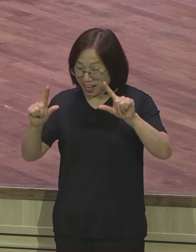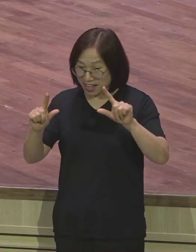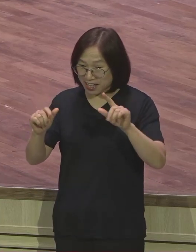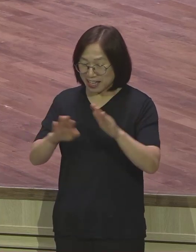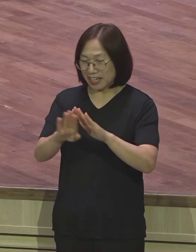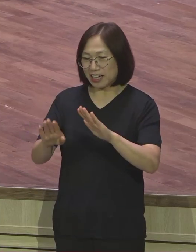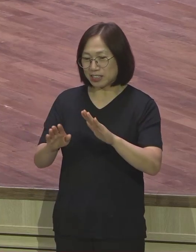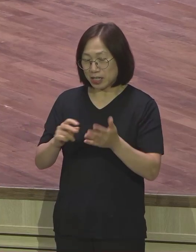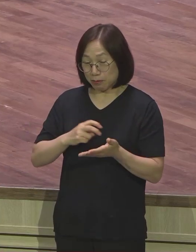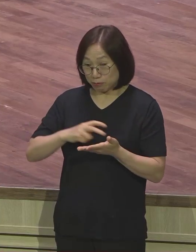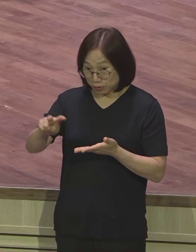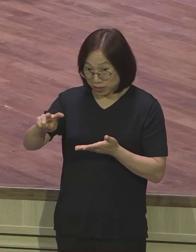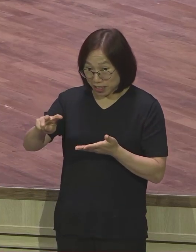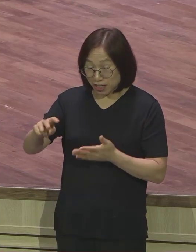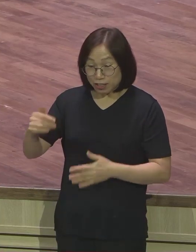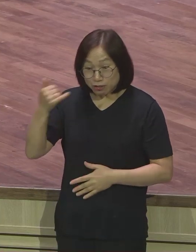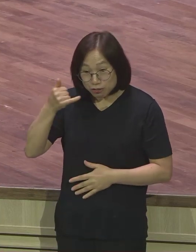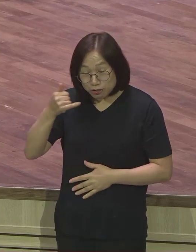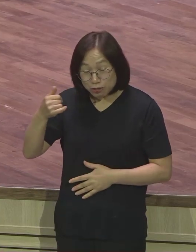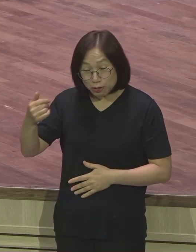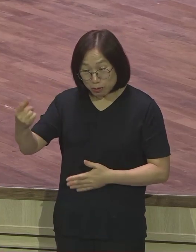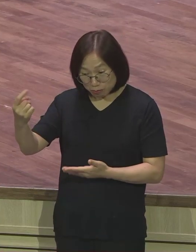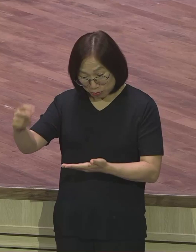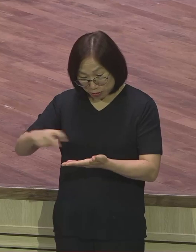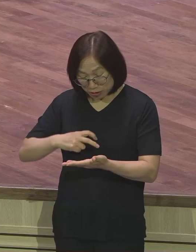발송되잖아요. 누가 올 거라고 저희 가정에 랩몬트